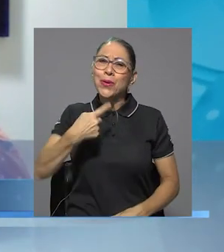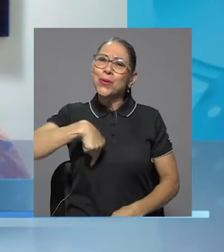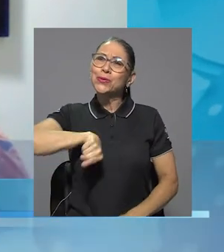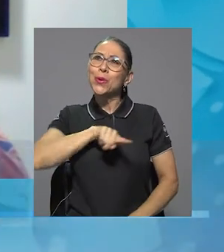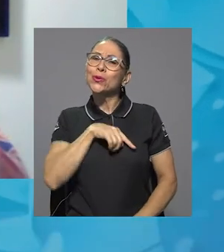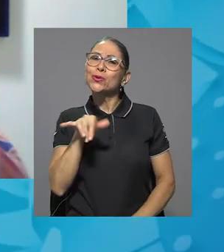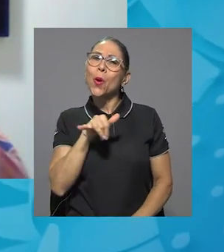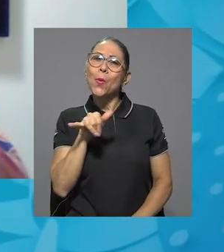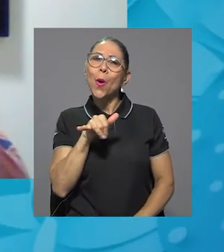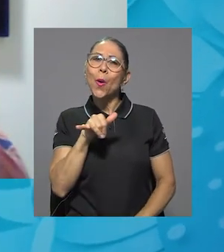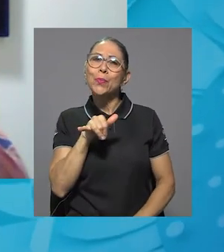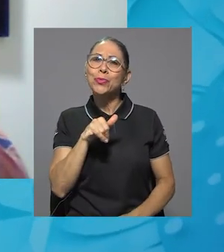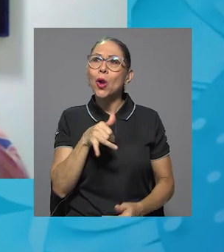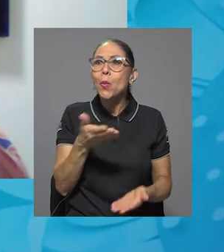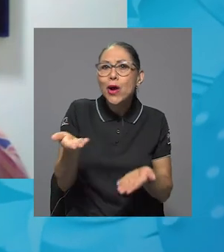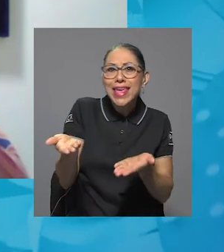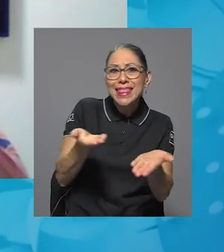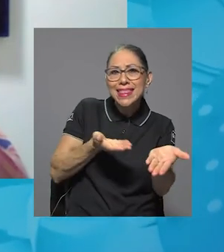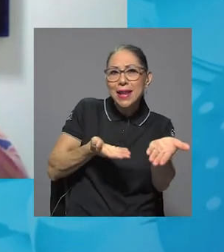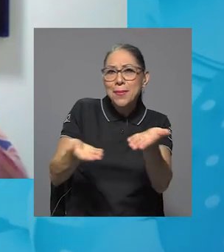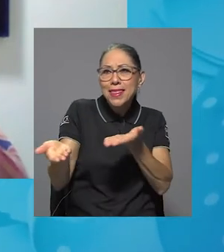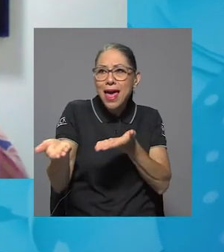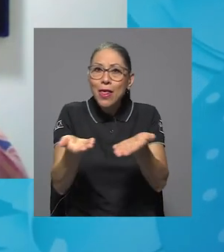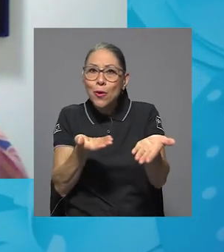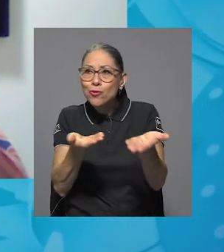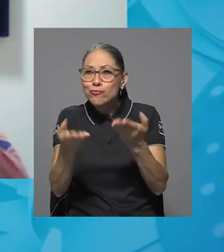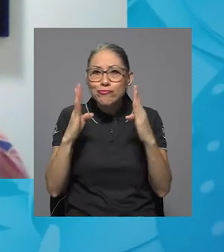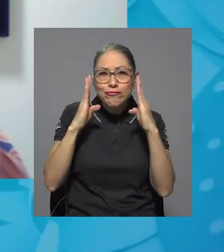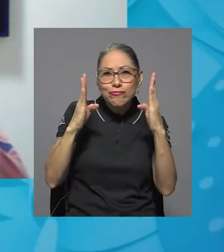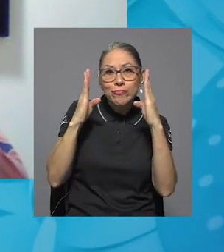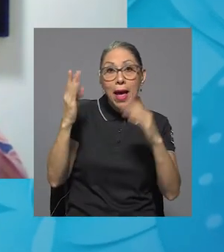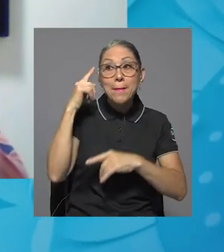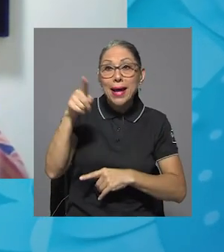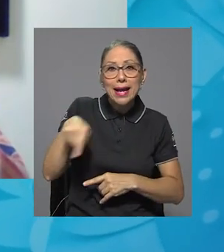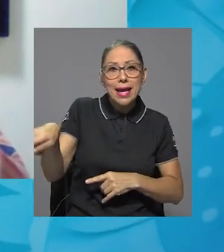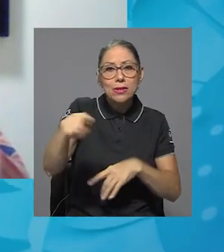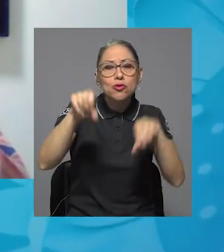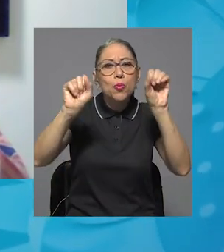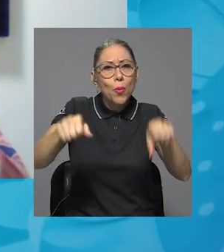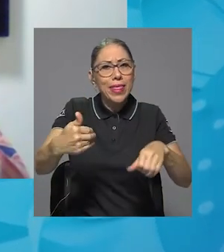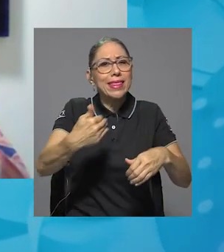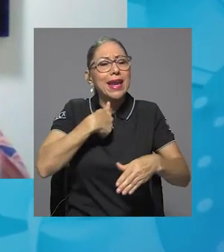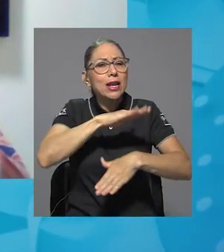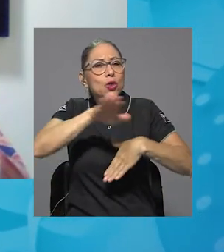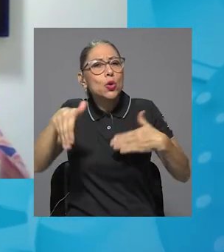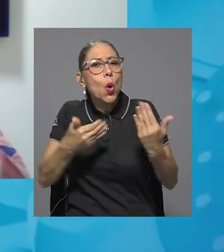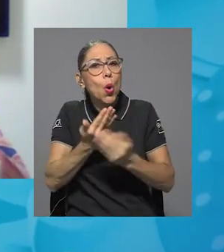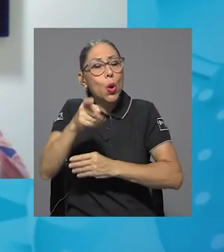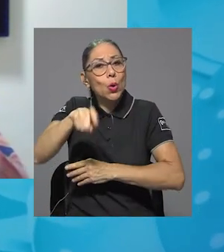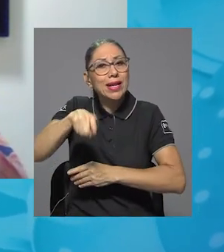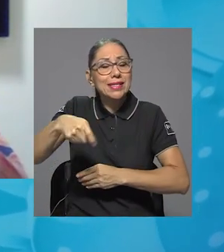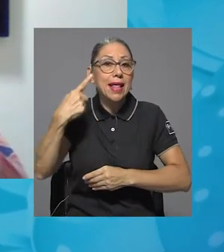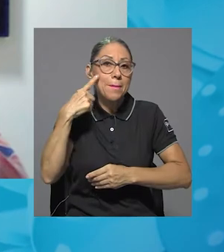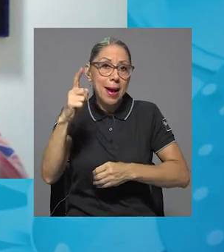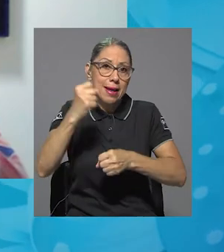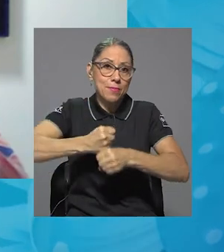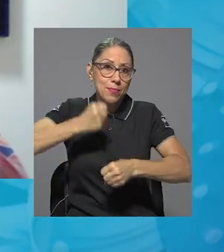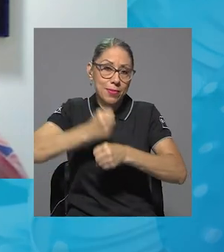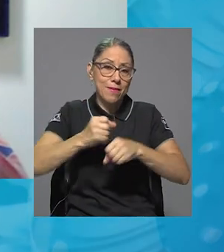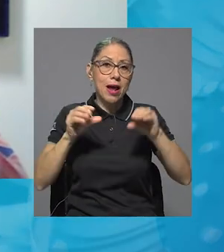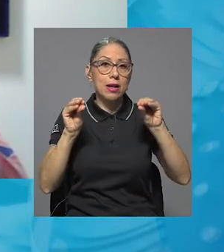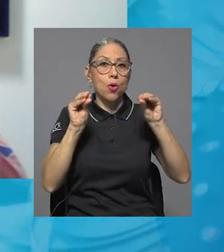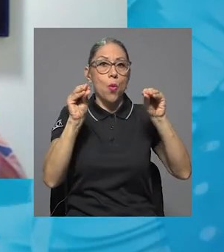seríamos como intermediador, ¿verdad?, para que puedan tener todas las condiciones que requieren para su función